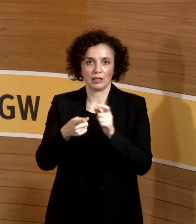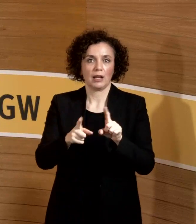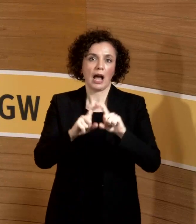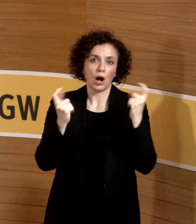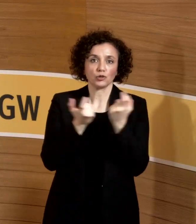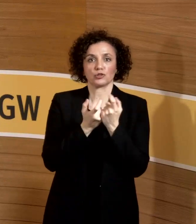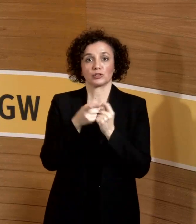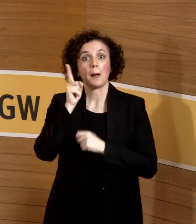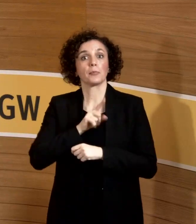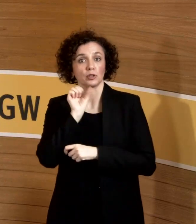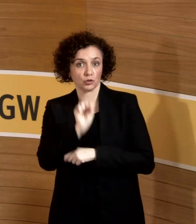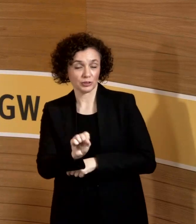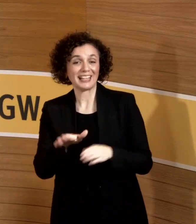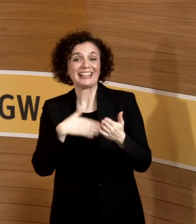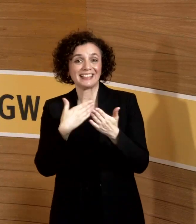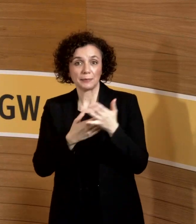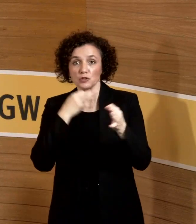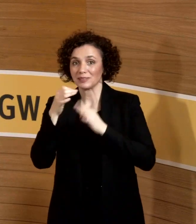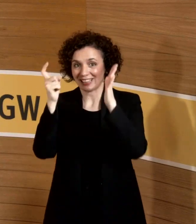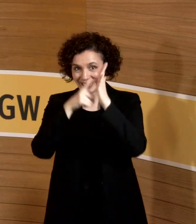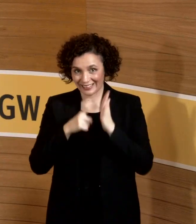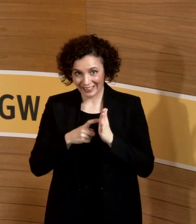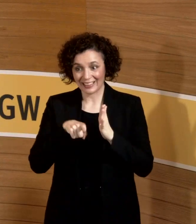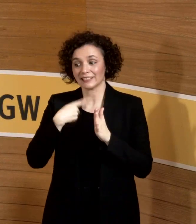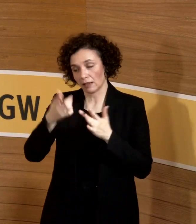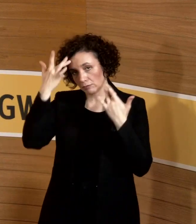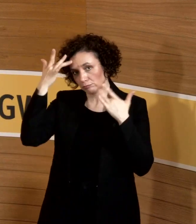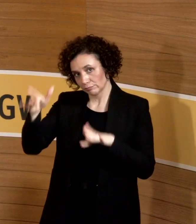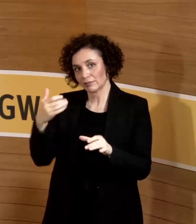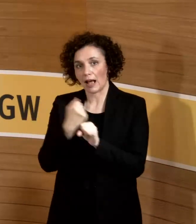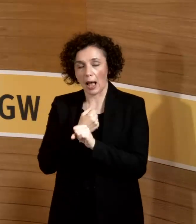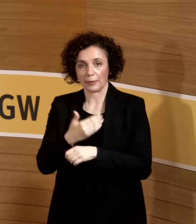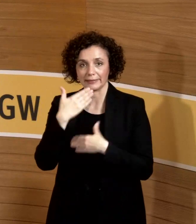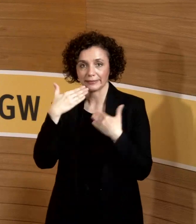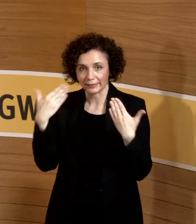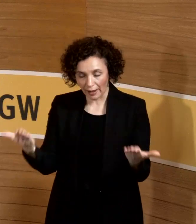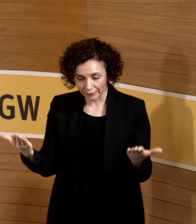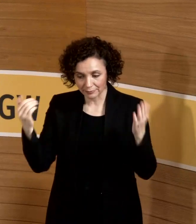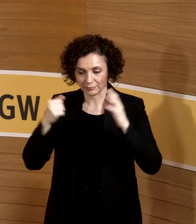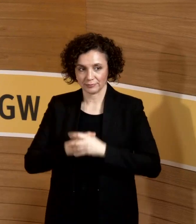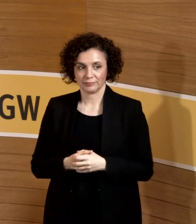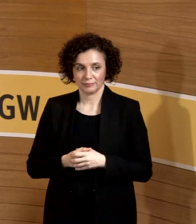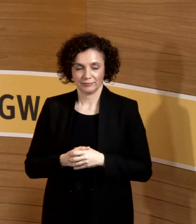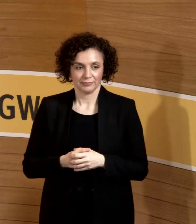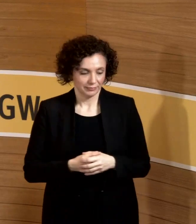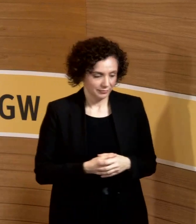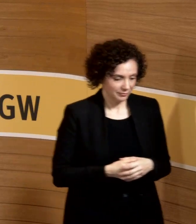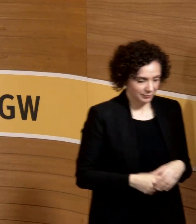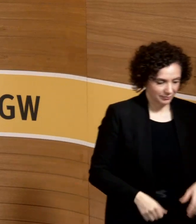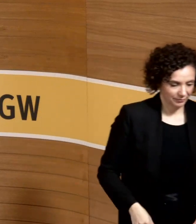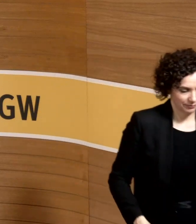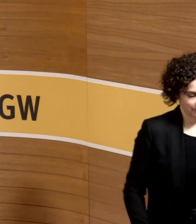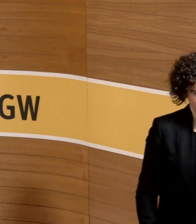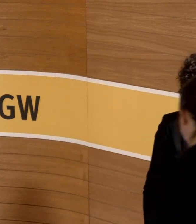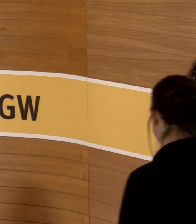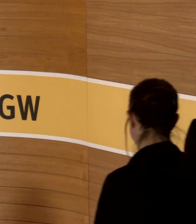dass es durchaus eben Kriterien gibt, die ein Arbeiten erlauben können. Man kann Patienten bei größeren interventionellen